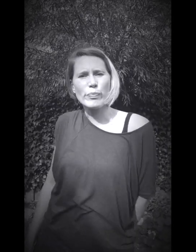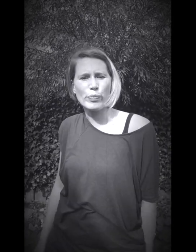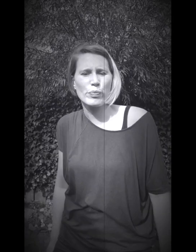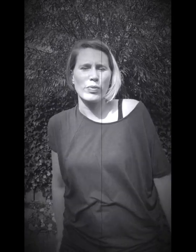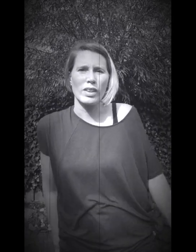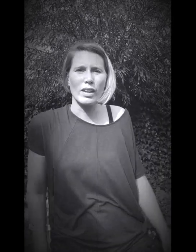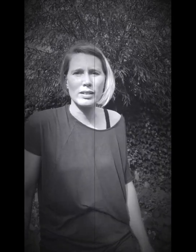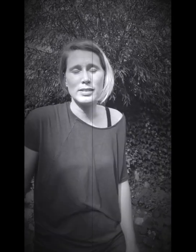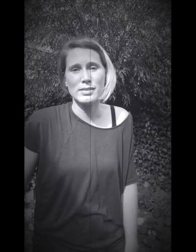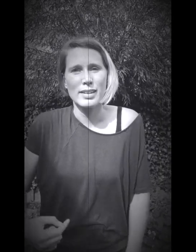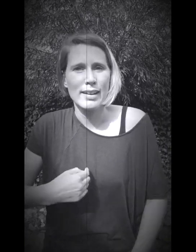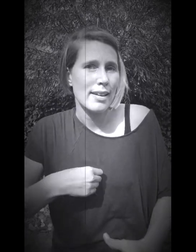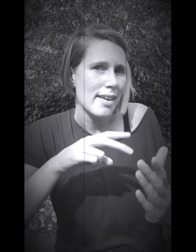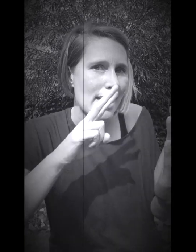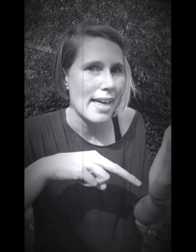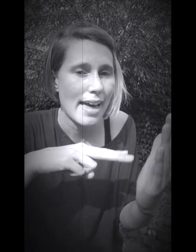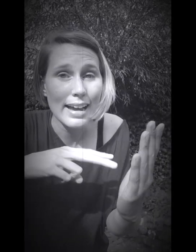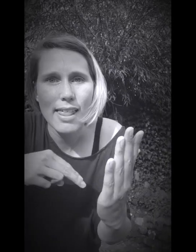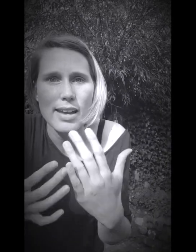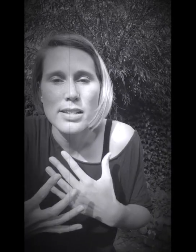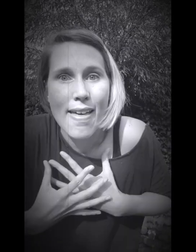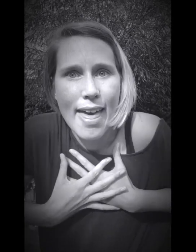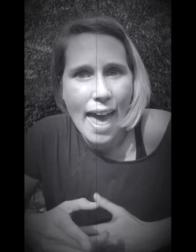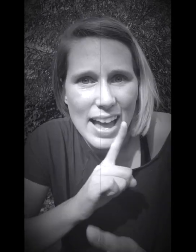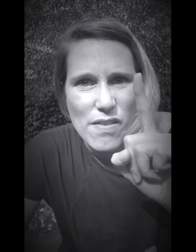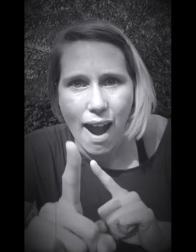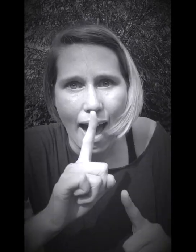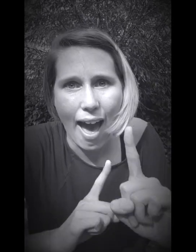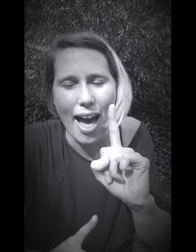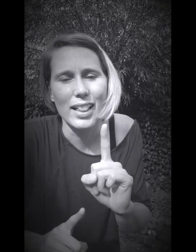Ik lees een eng verhaal